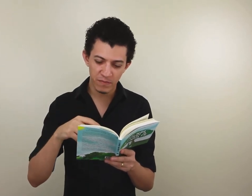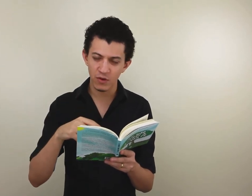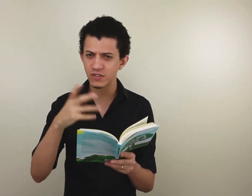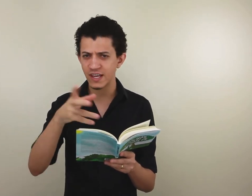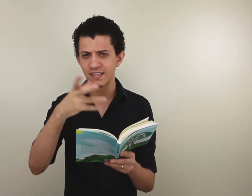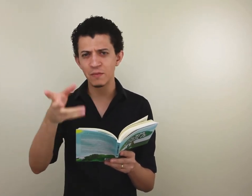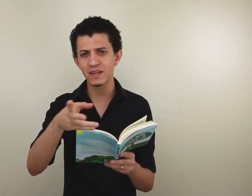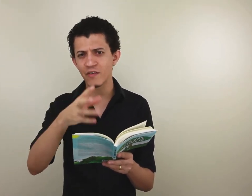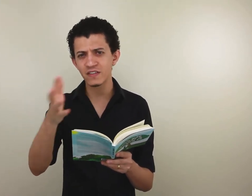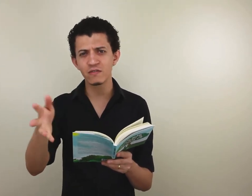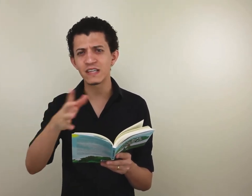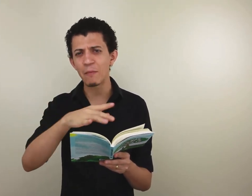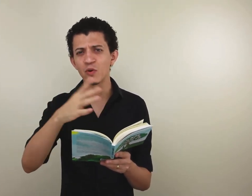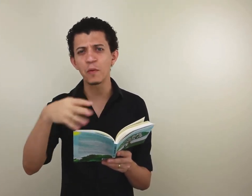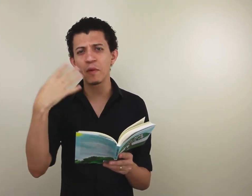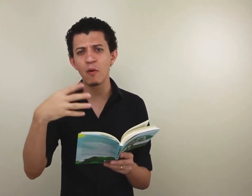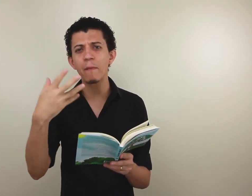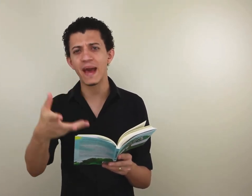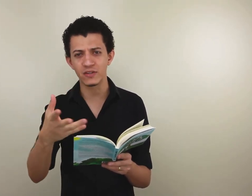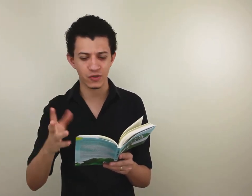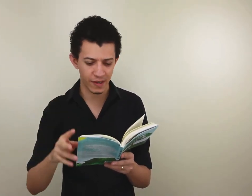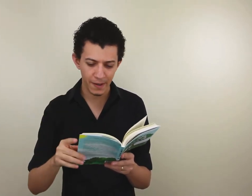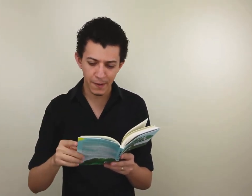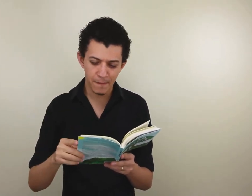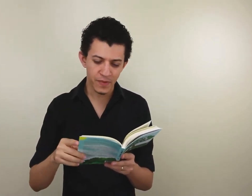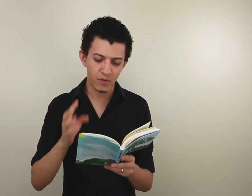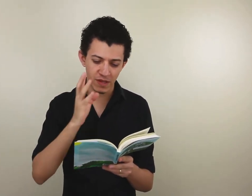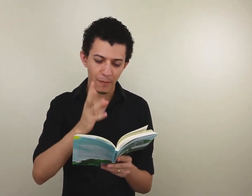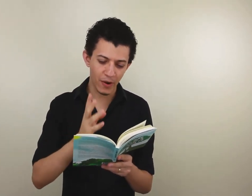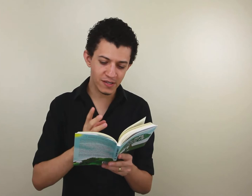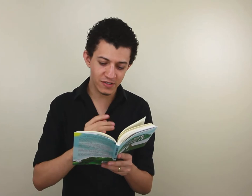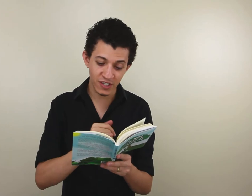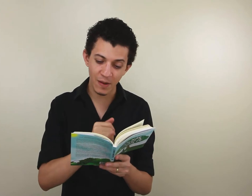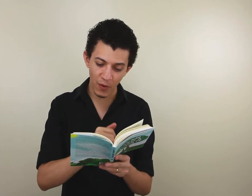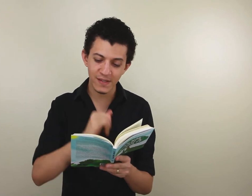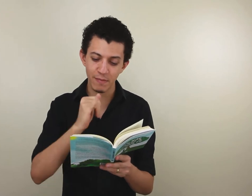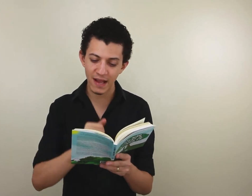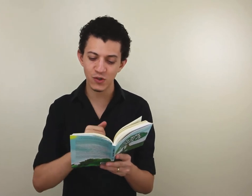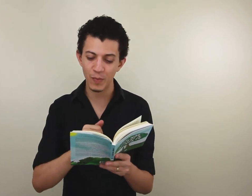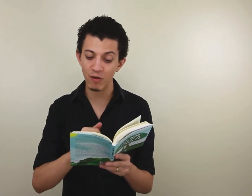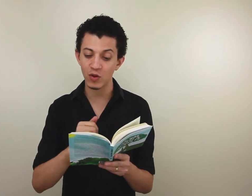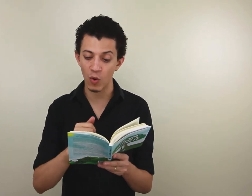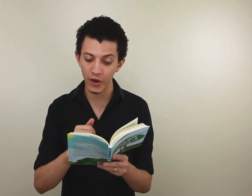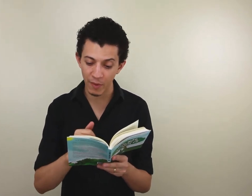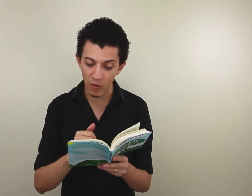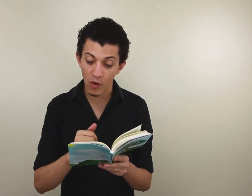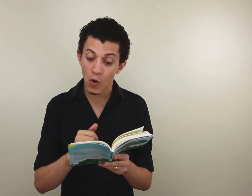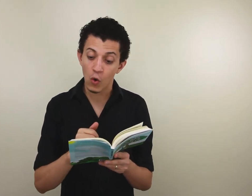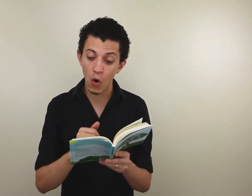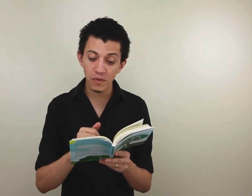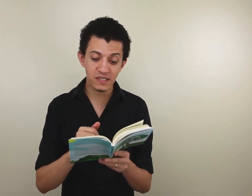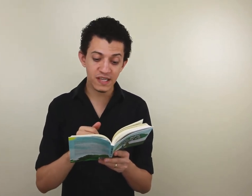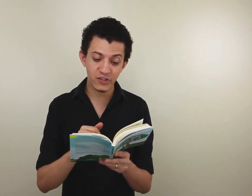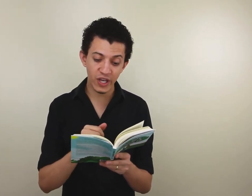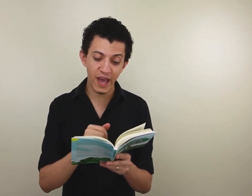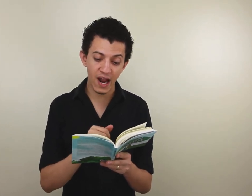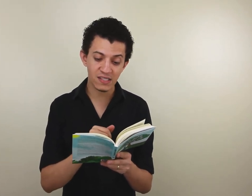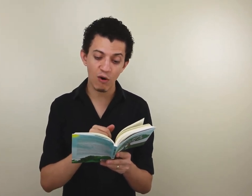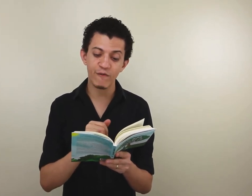Estou dizendo assim porque talvez você não saiba que o nome do meu irmão é Madison, né? Então, dias depois, Madison perguntou ao irmão como se sentia em relação ao